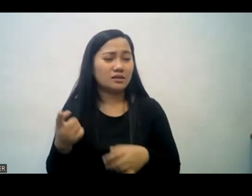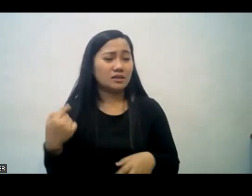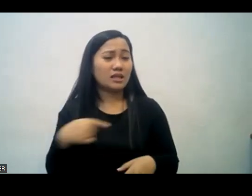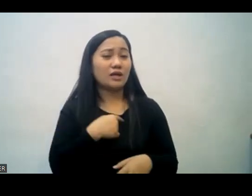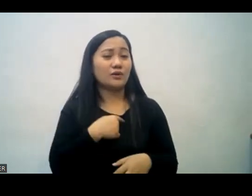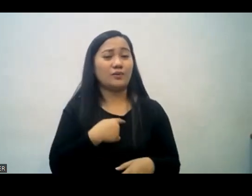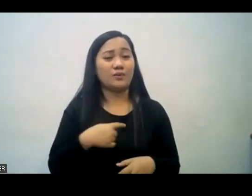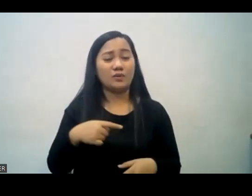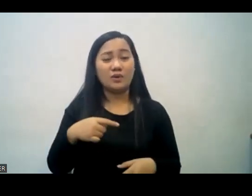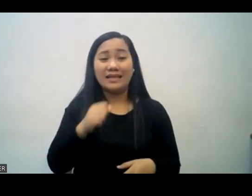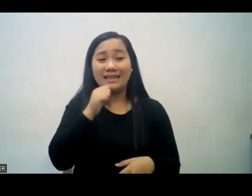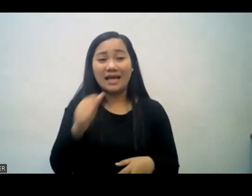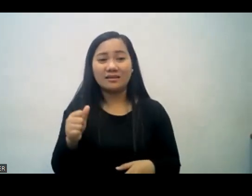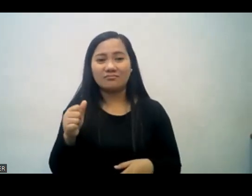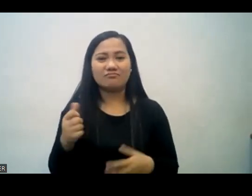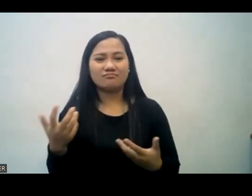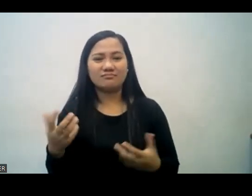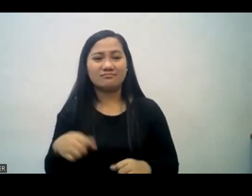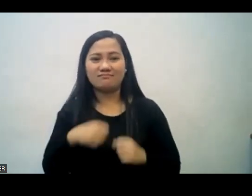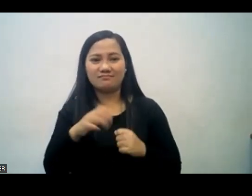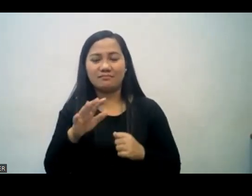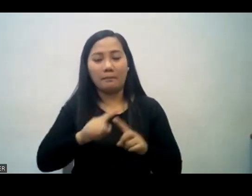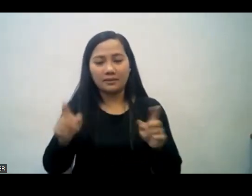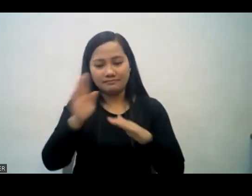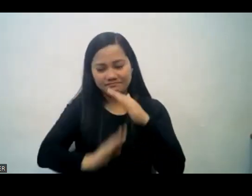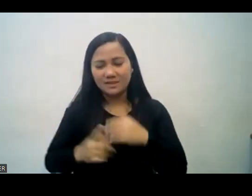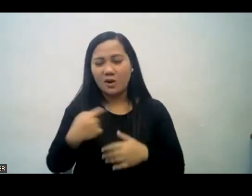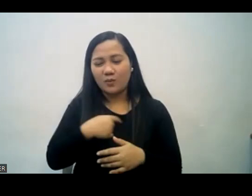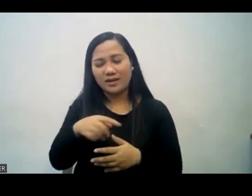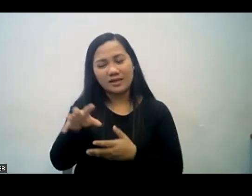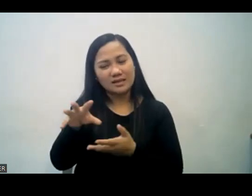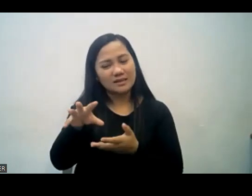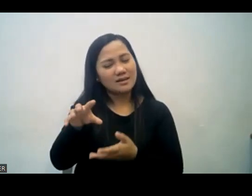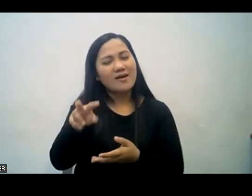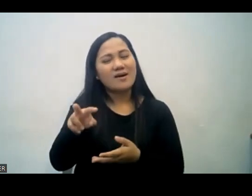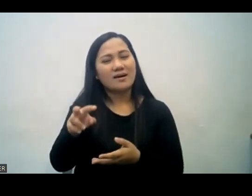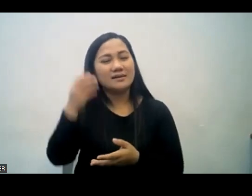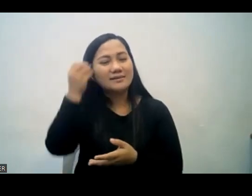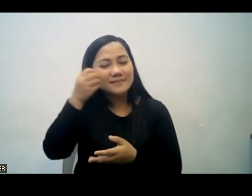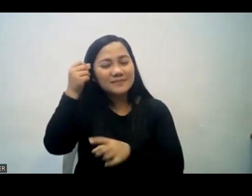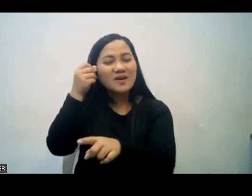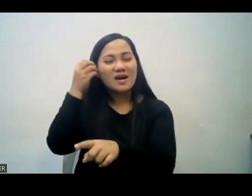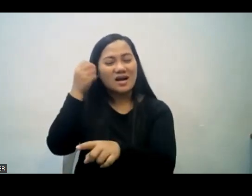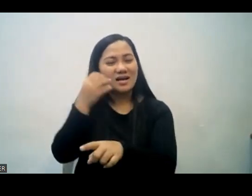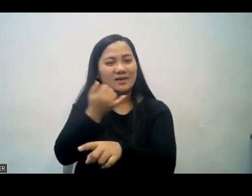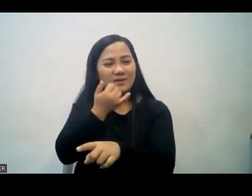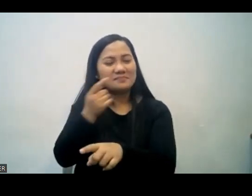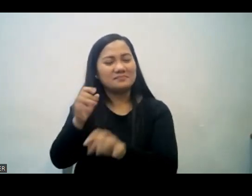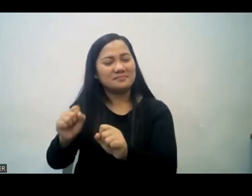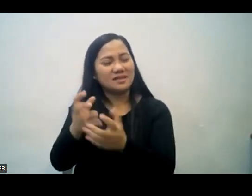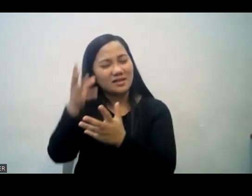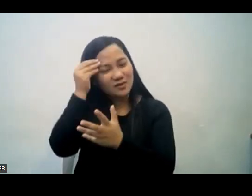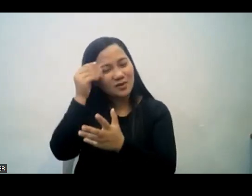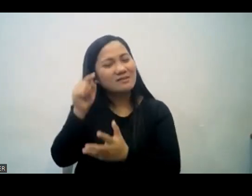mistake. Kaya kung tayo po ay talagang mapagpakumbaba at yung iba naman ay nakagawa ng napakaraming mga pagkakamali tayo po ay